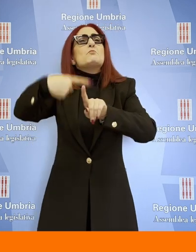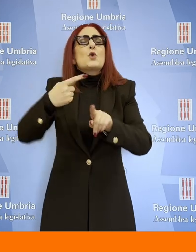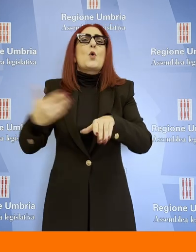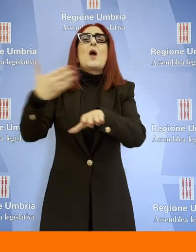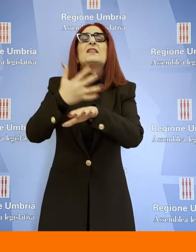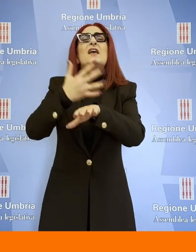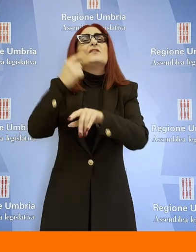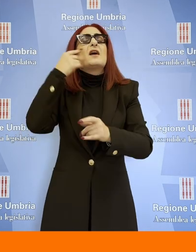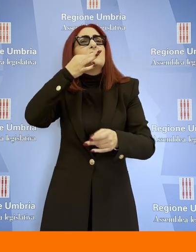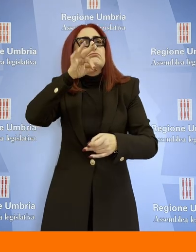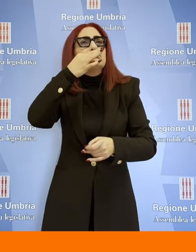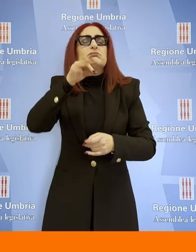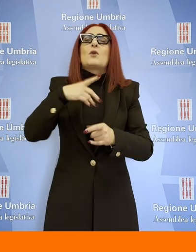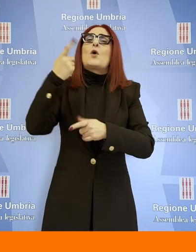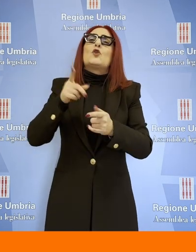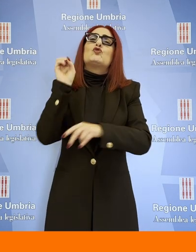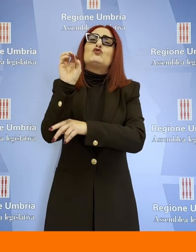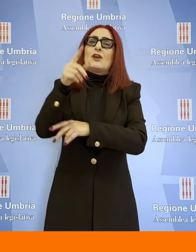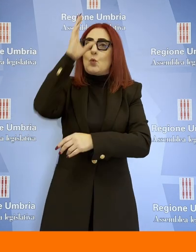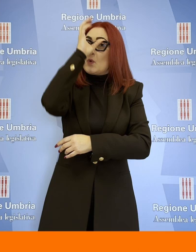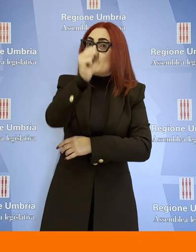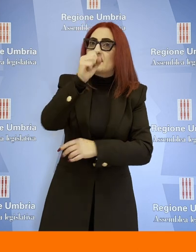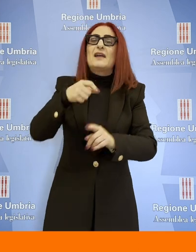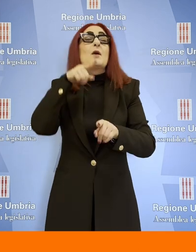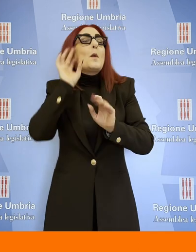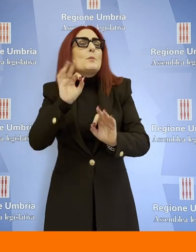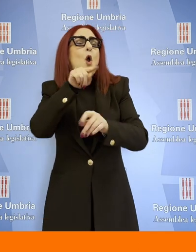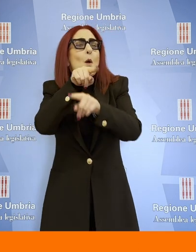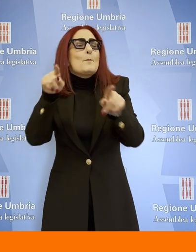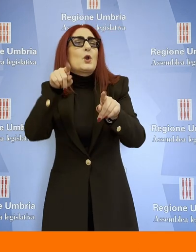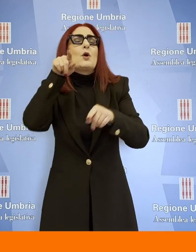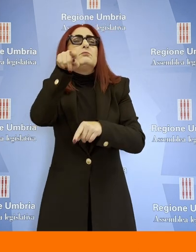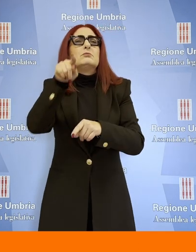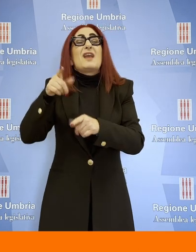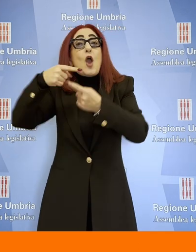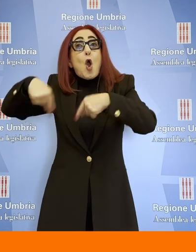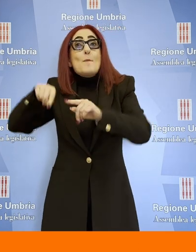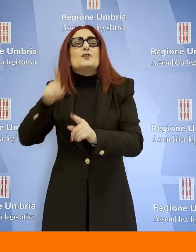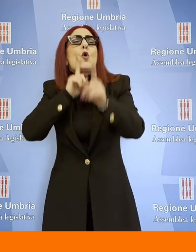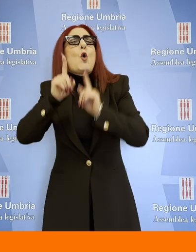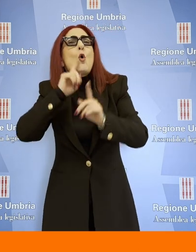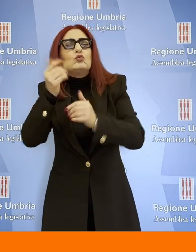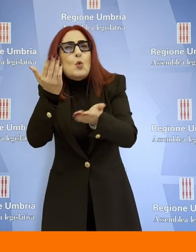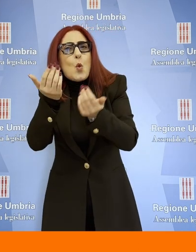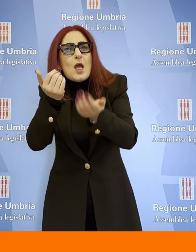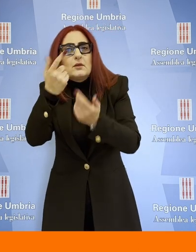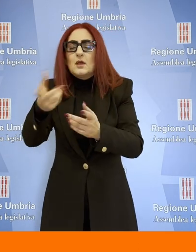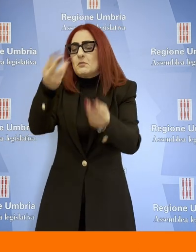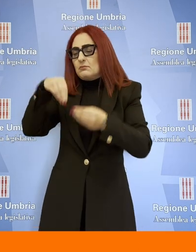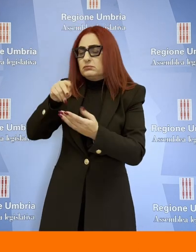docenti universitari che la Commissione ha consultato prima di redigere le modifiche. Il